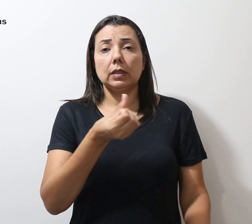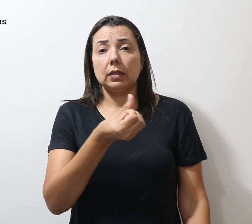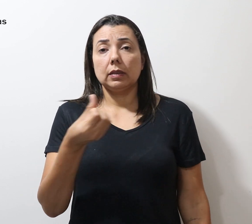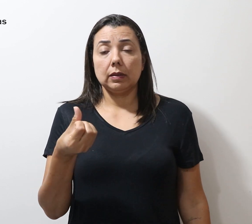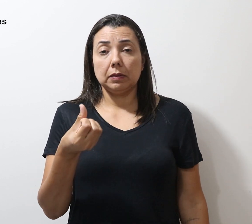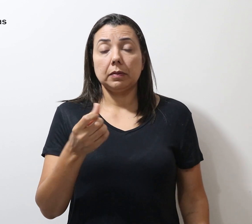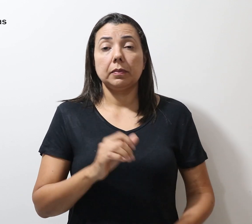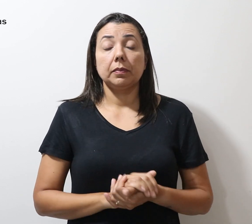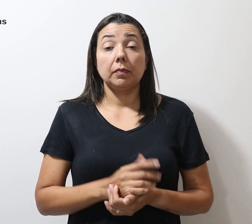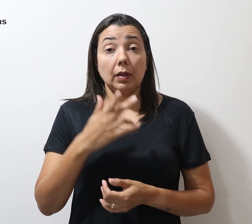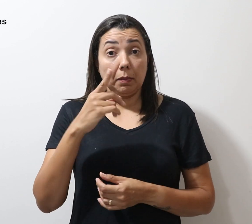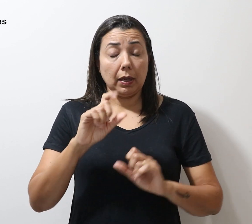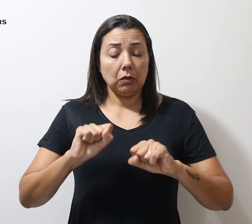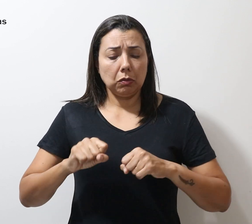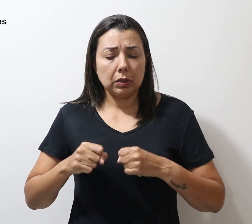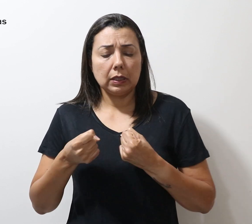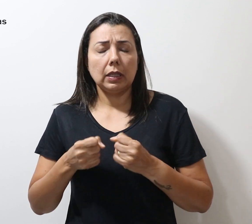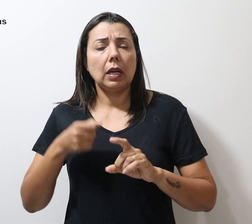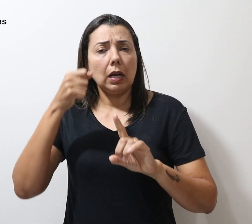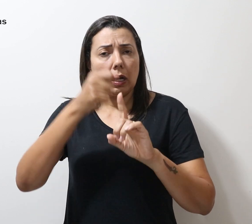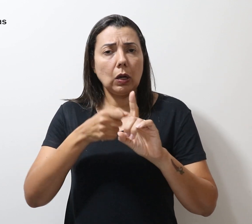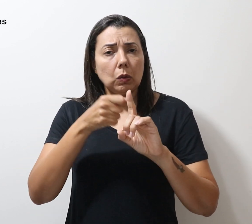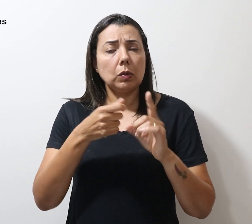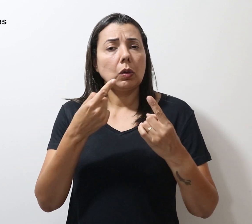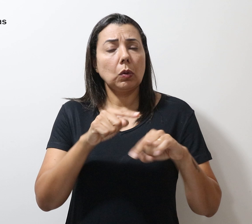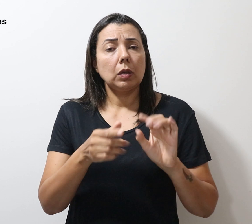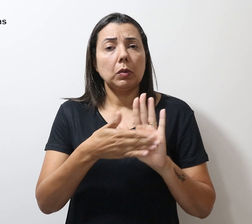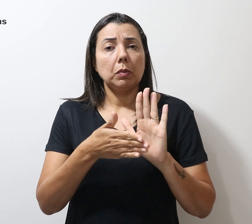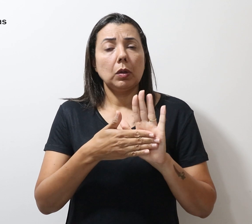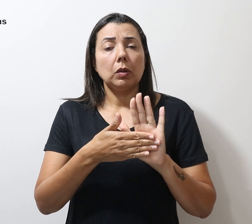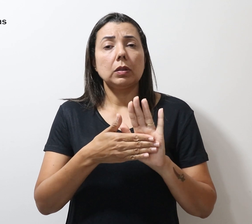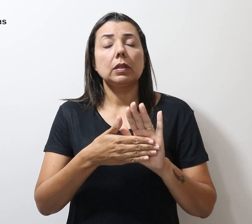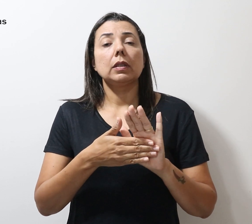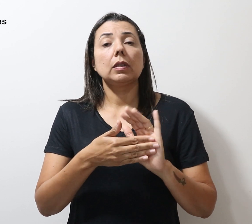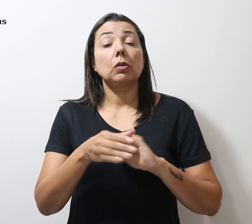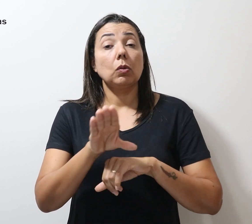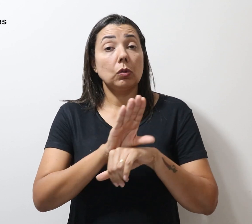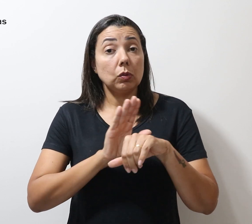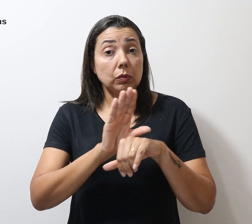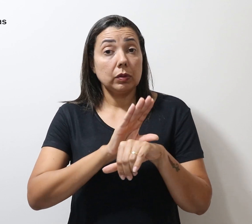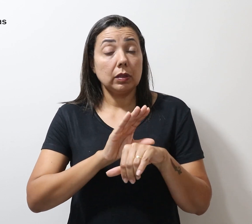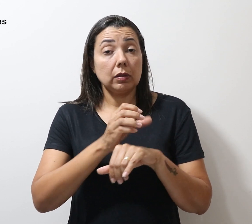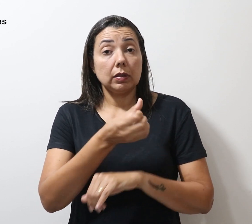Para fortalecer a luta contra a proposta de emenda à Constituição 66